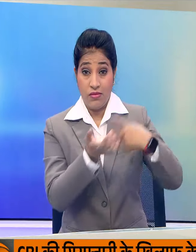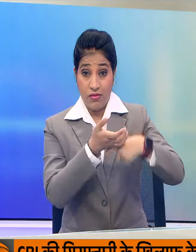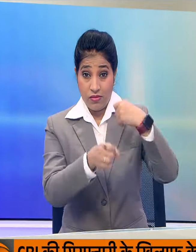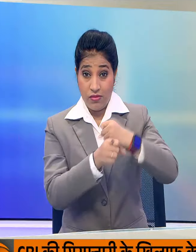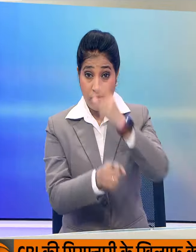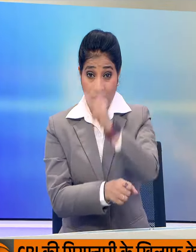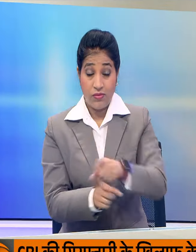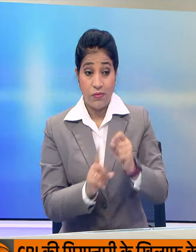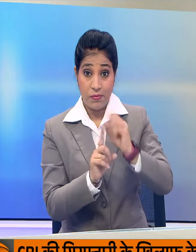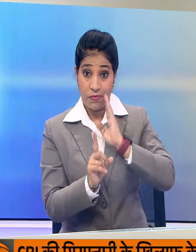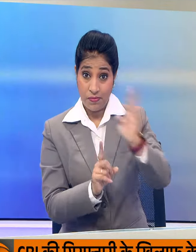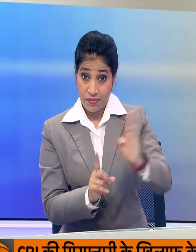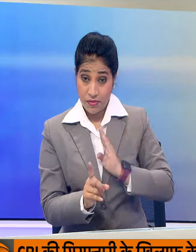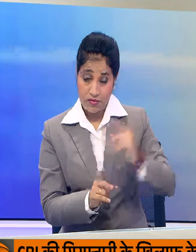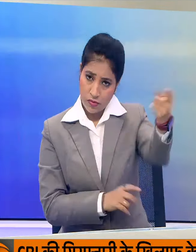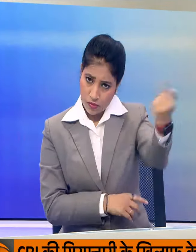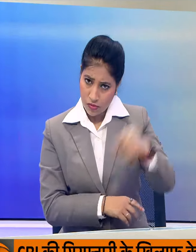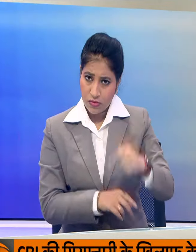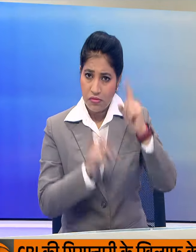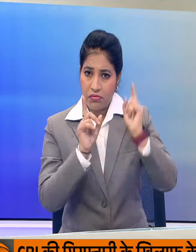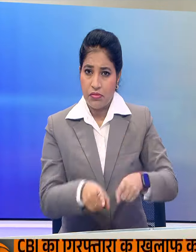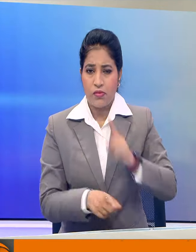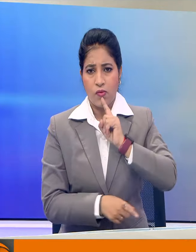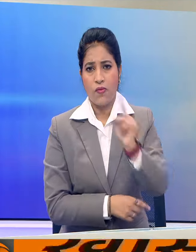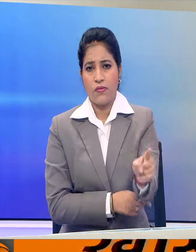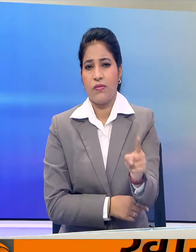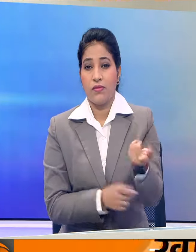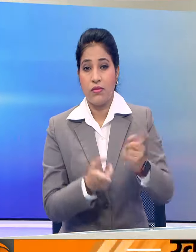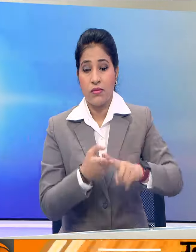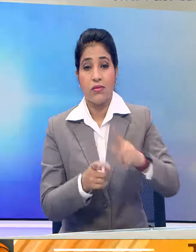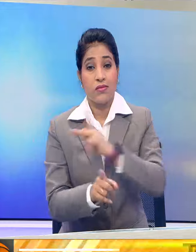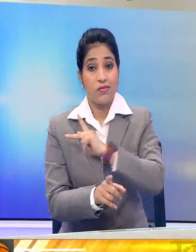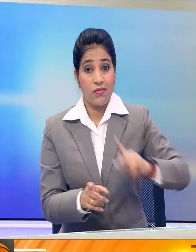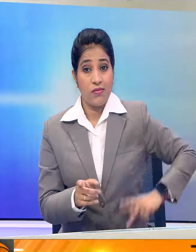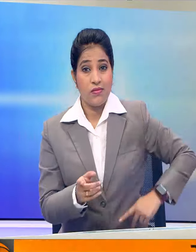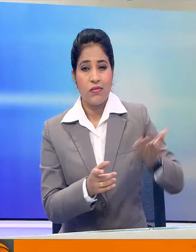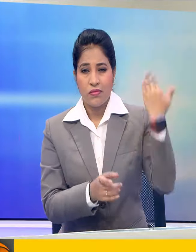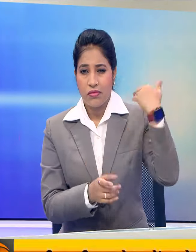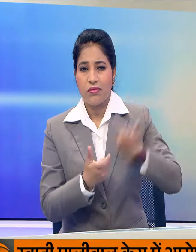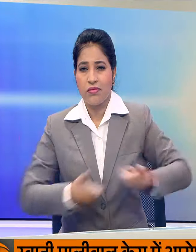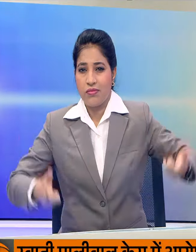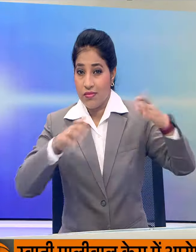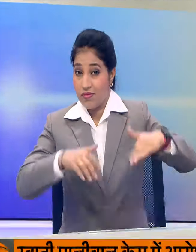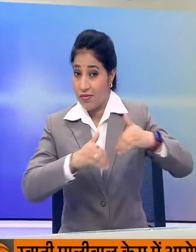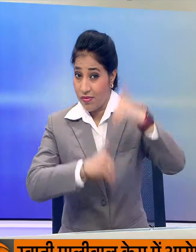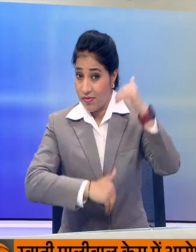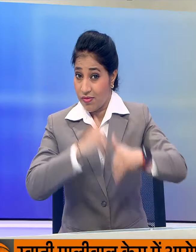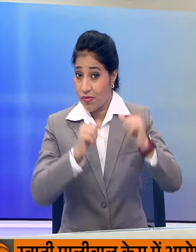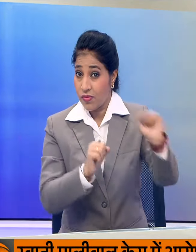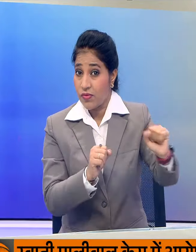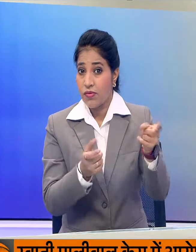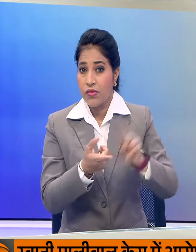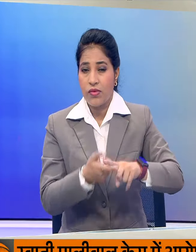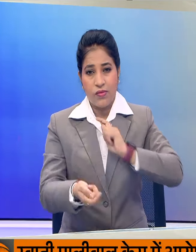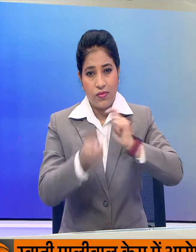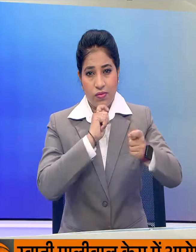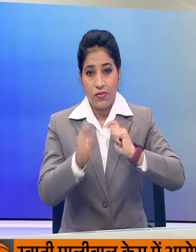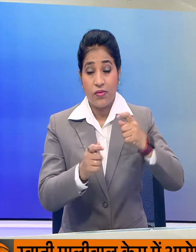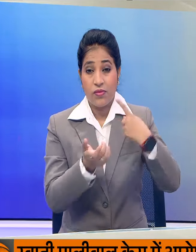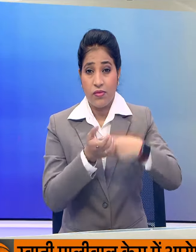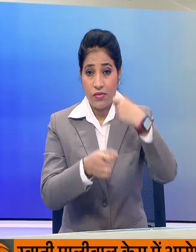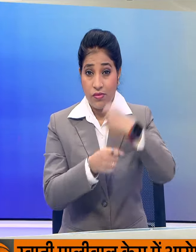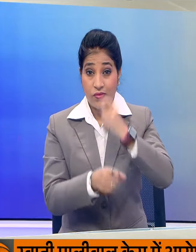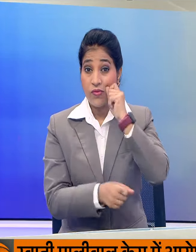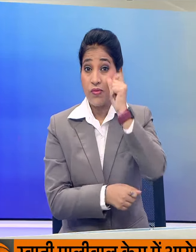को व्यक्तिकत रूप से पेश होने का आदेश दिया था दरसल करनाटक के पिछले विधानसभा चुनाफ के दौरान एक फ्रेस वार्ता में राहूल